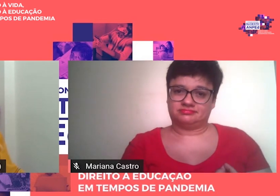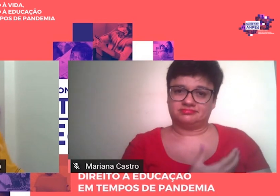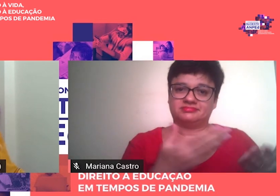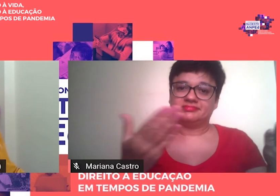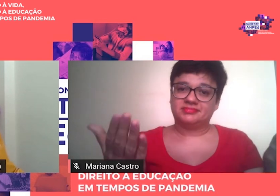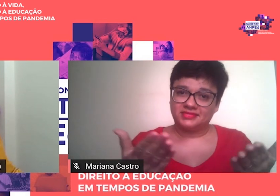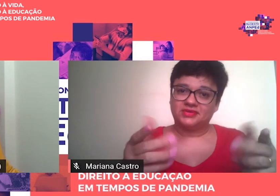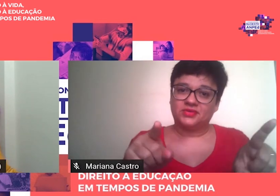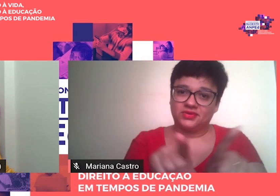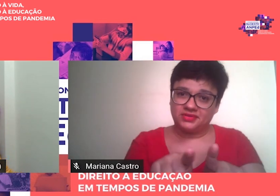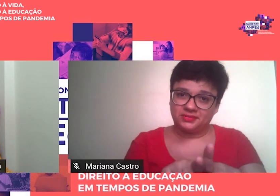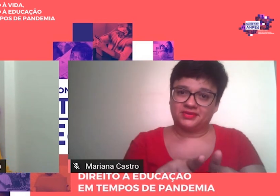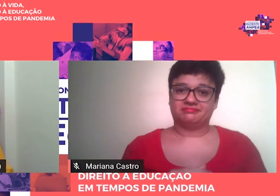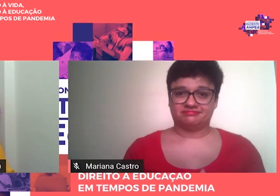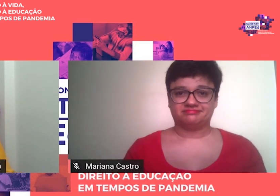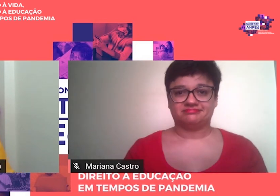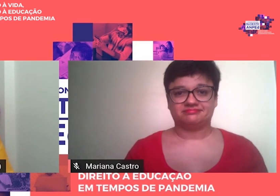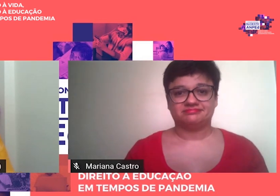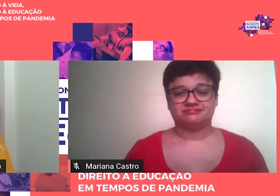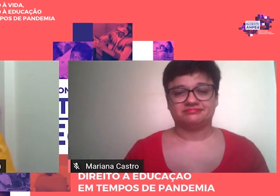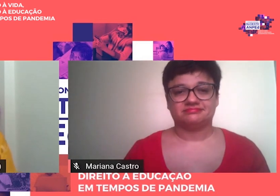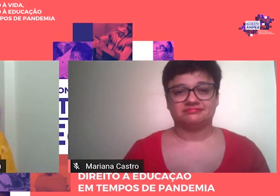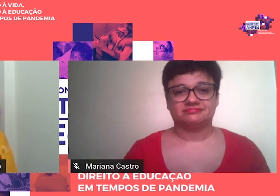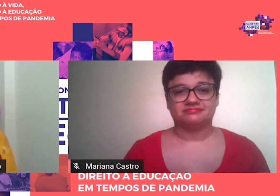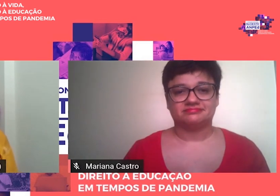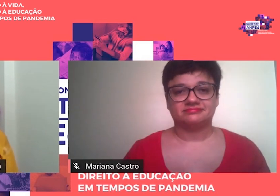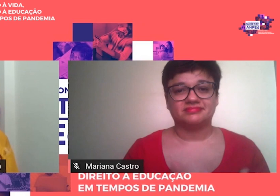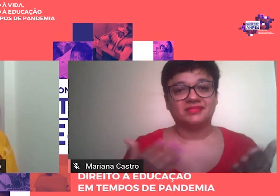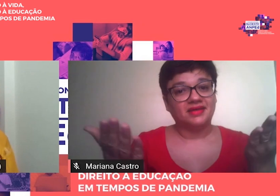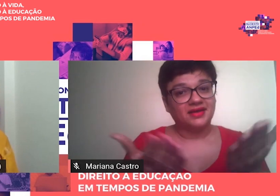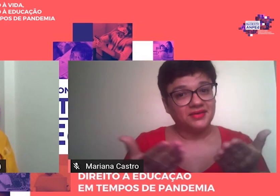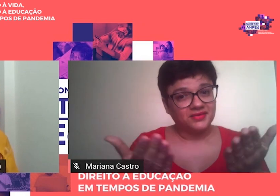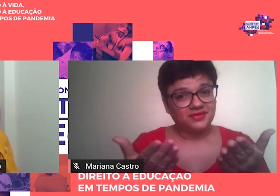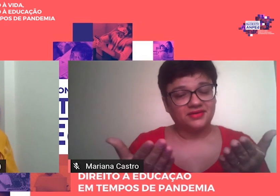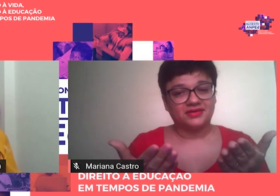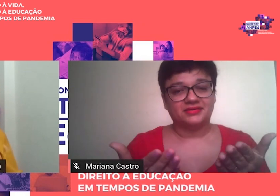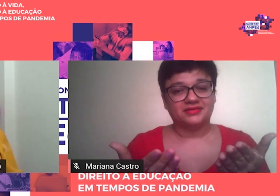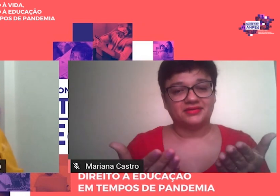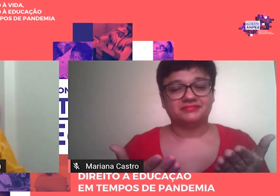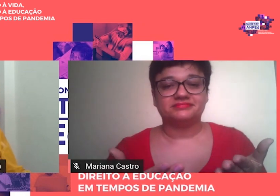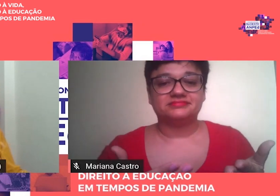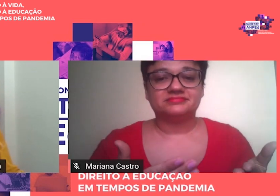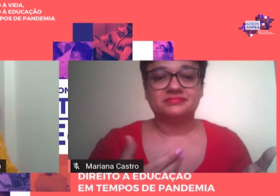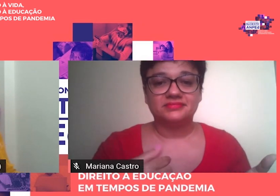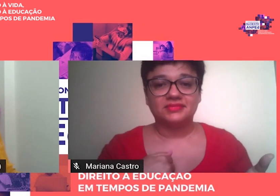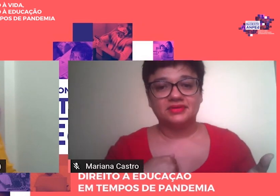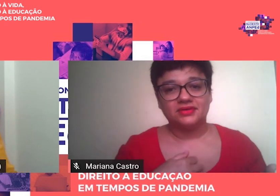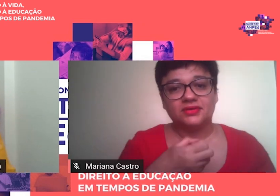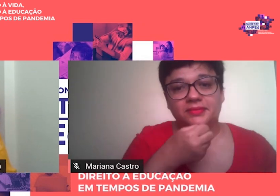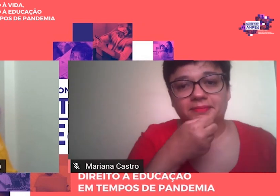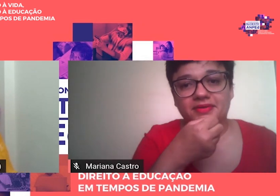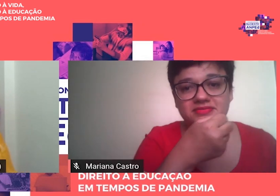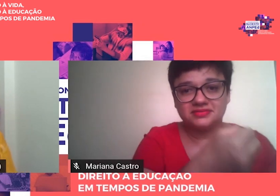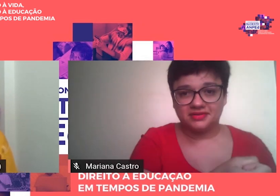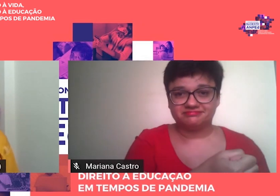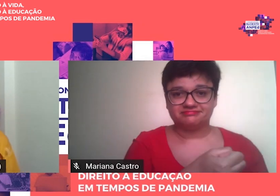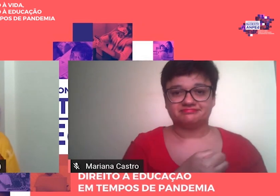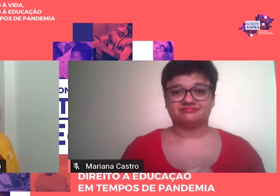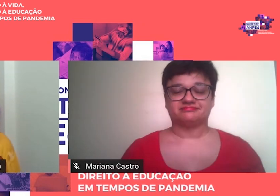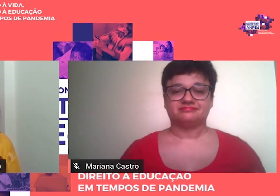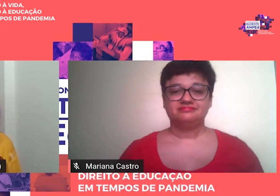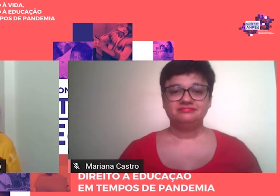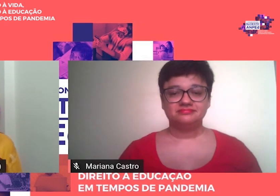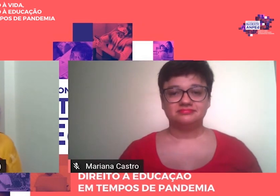Que a gente Vinha Agora Eu vou Passar A palavra Para Para